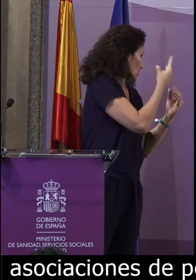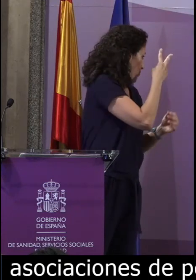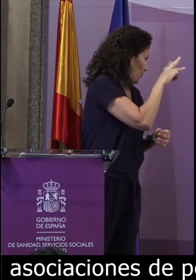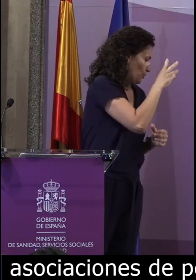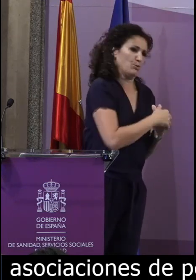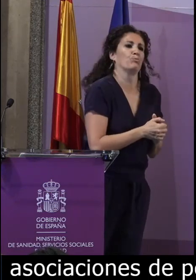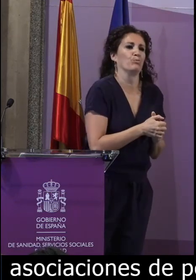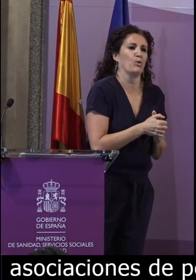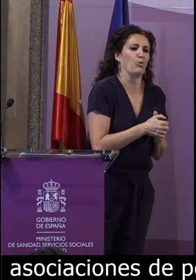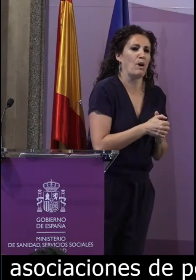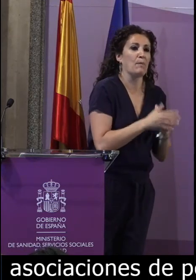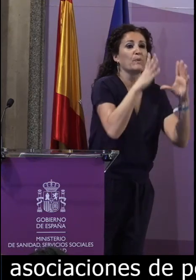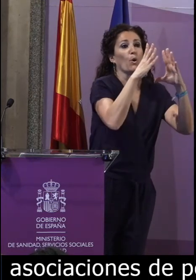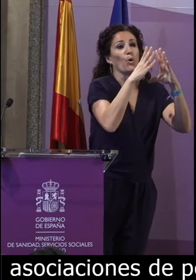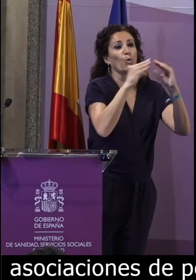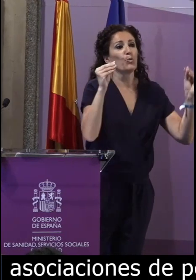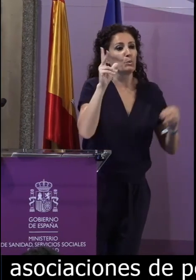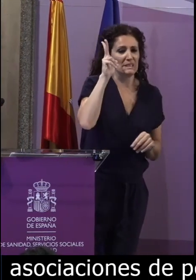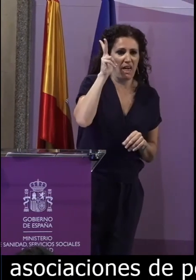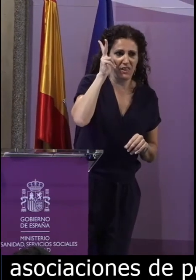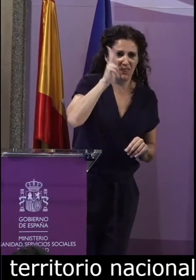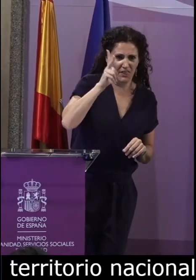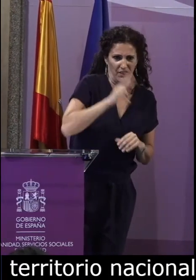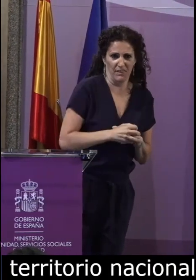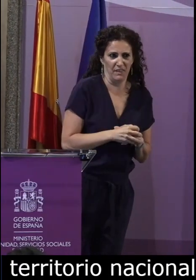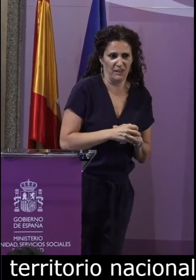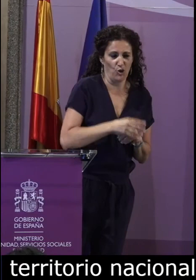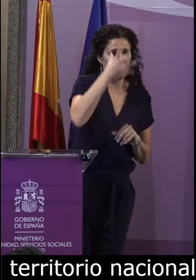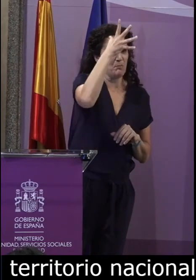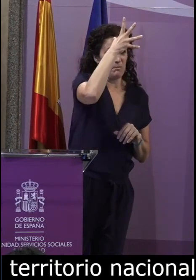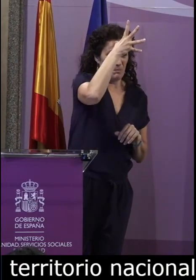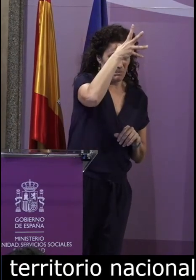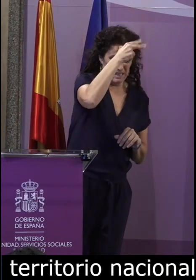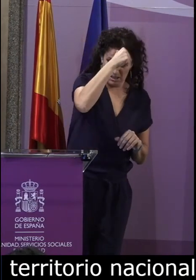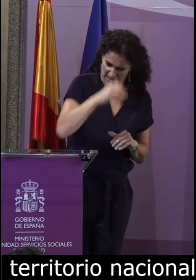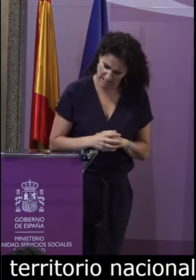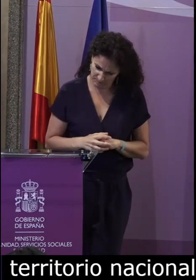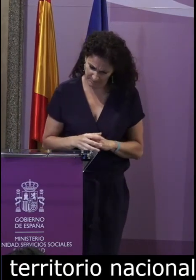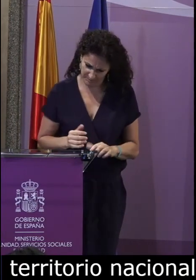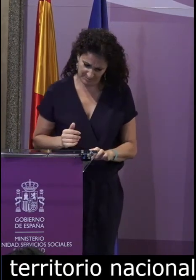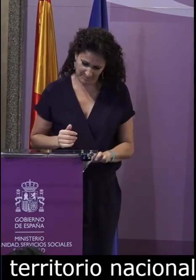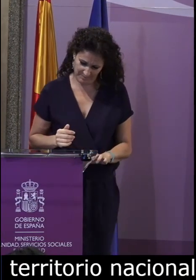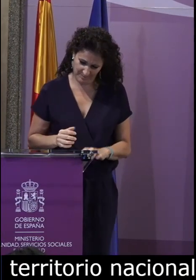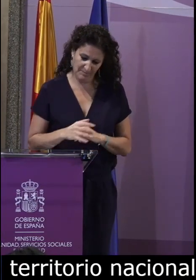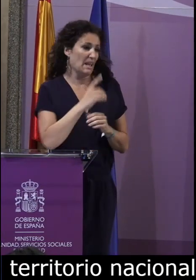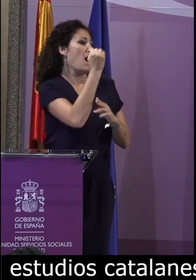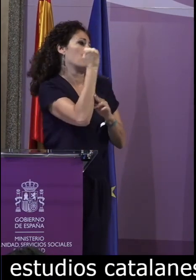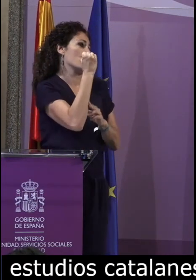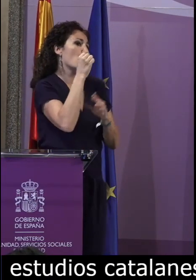de Estudios Catalanes en colaboración con la Universidad Pompeo Fabra, la Universidad de Vigo, BCBL,